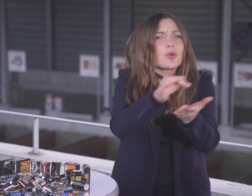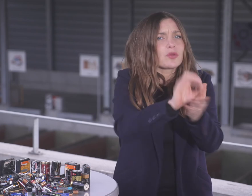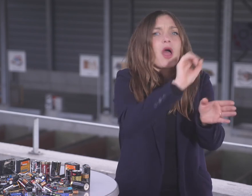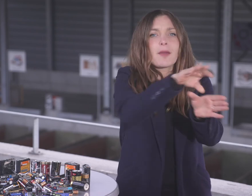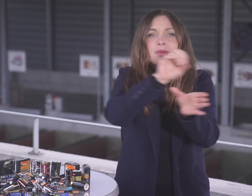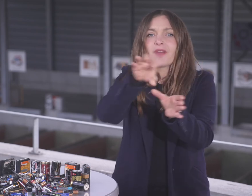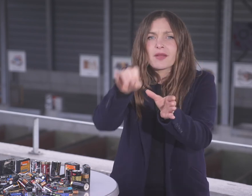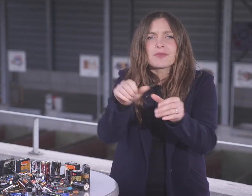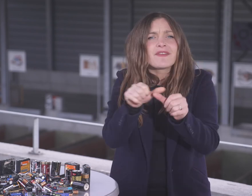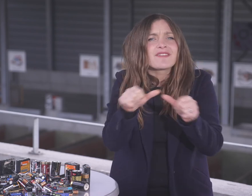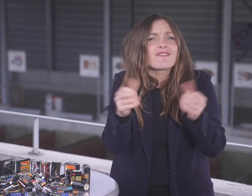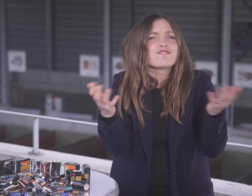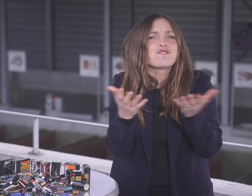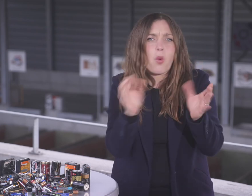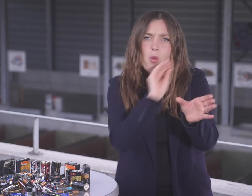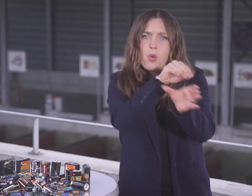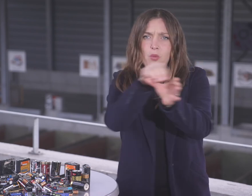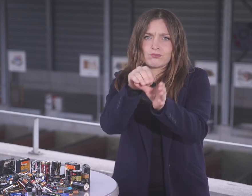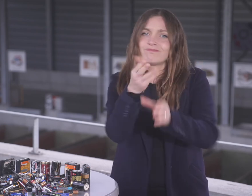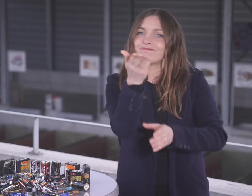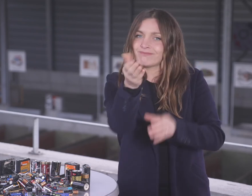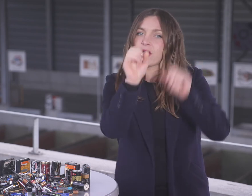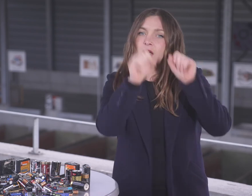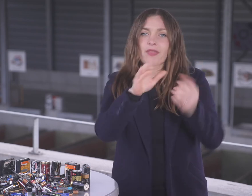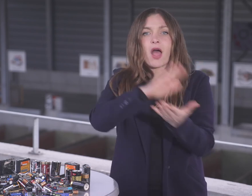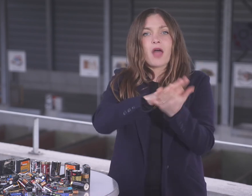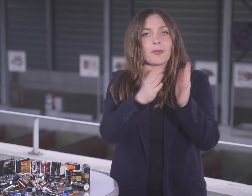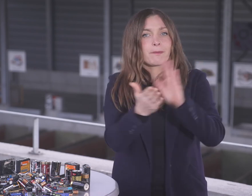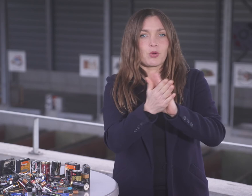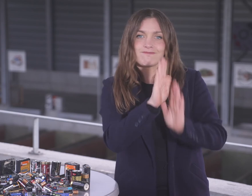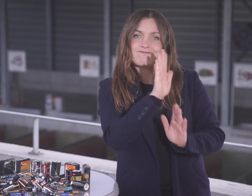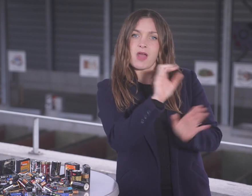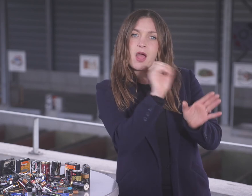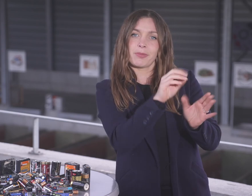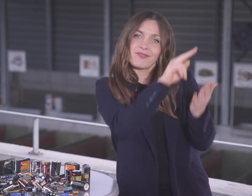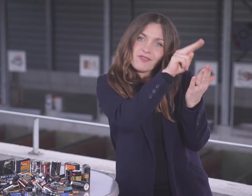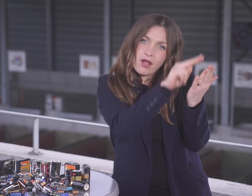entsorgt werden, kann man im Entsorgungs-ABC oder auf der Webseite nachlesen. Wie geht's